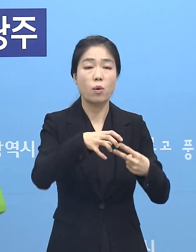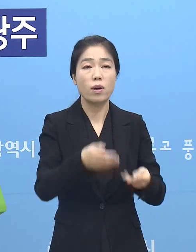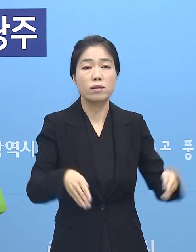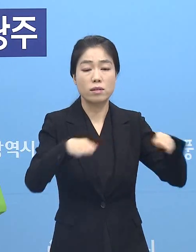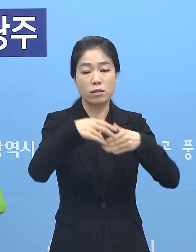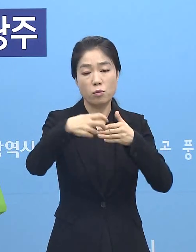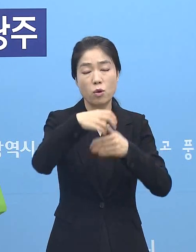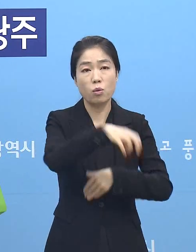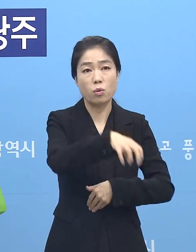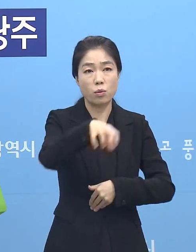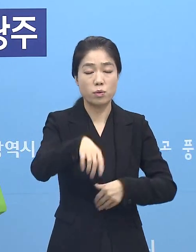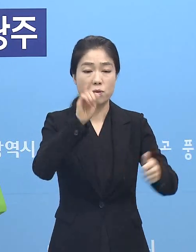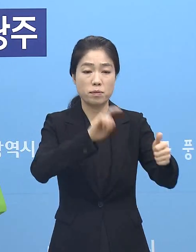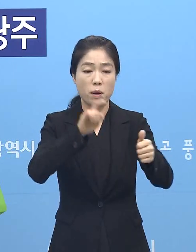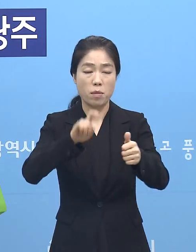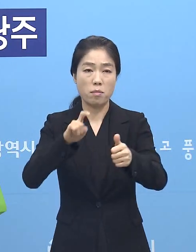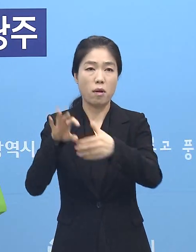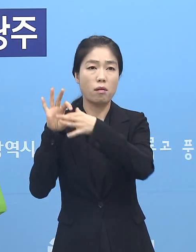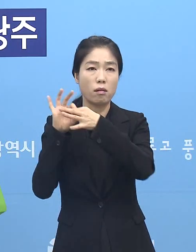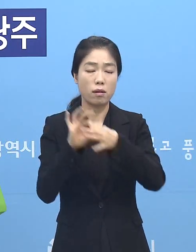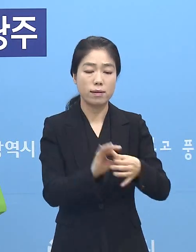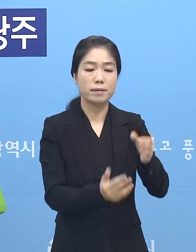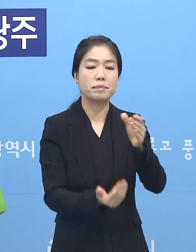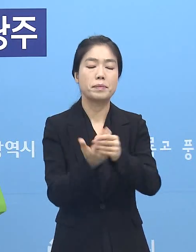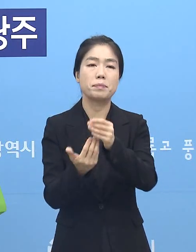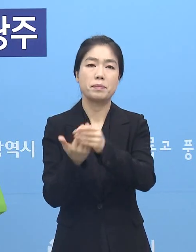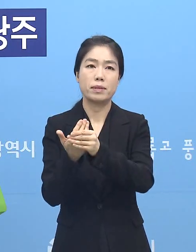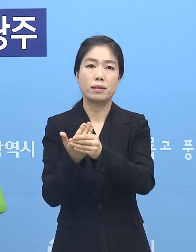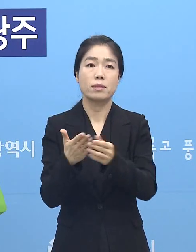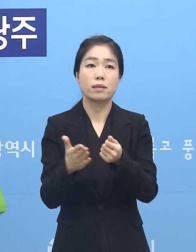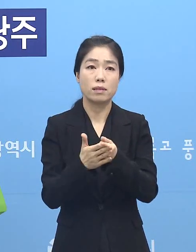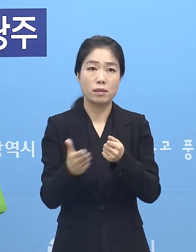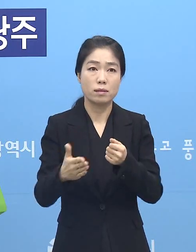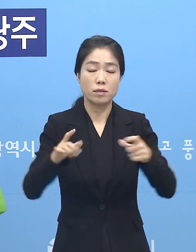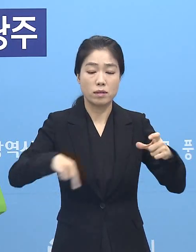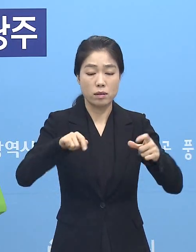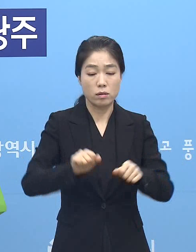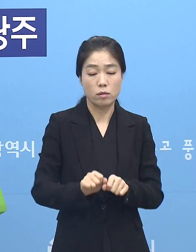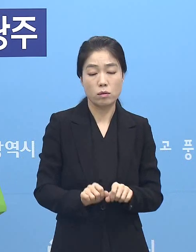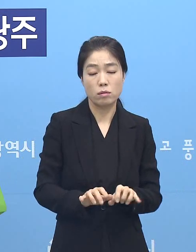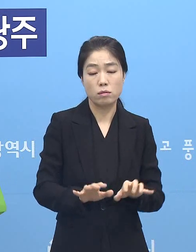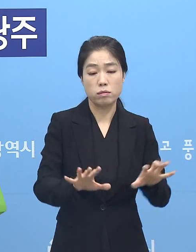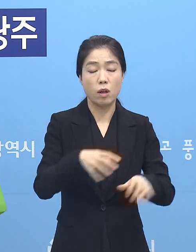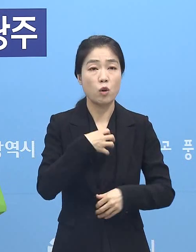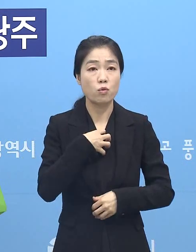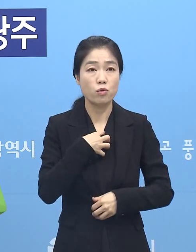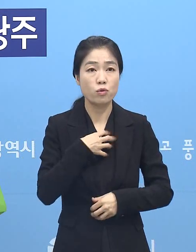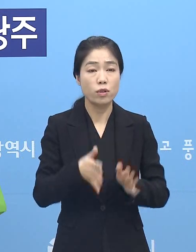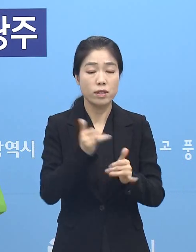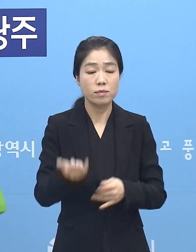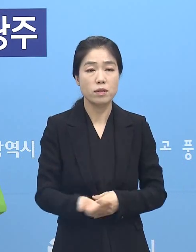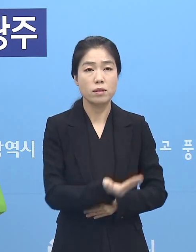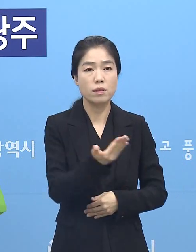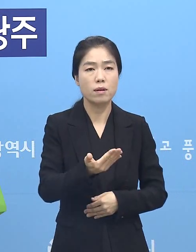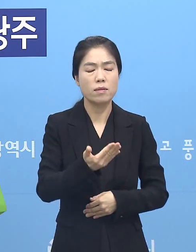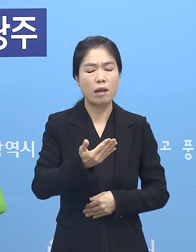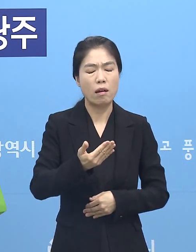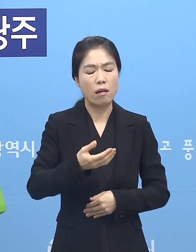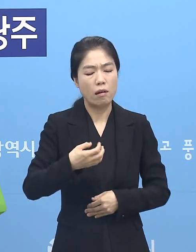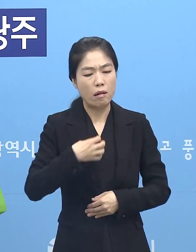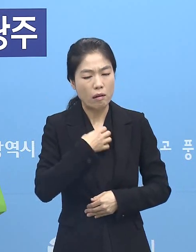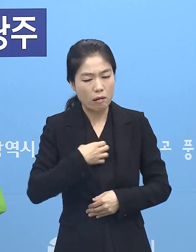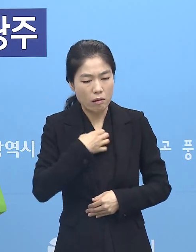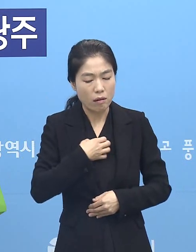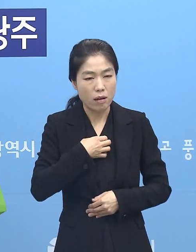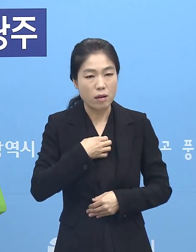병원에서 확진자가 지속적으로 발생함에 따라 지역학산 우려와 함께 시민들에게 심려를 끼쳐드린